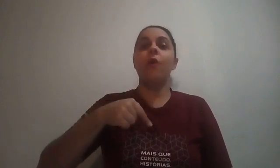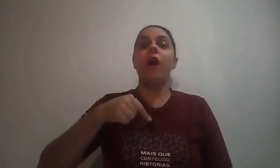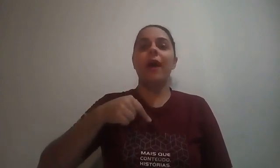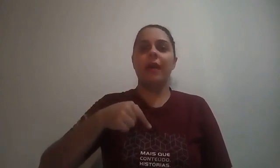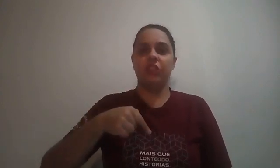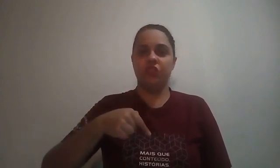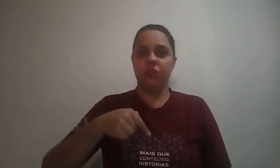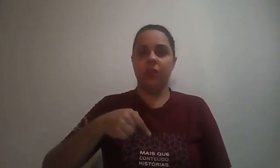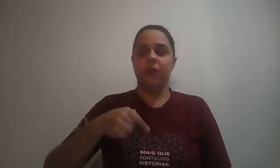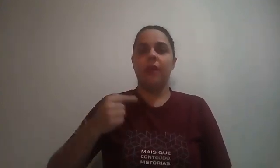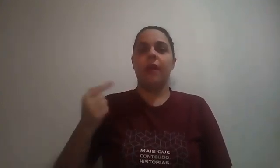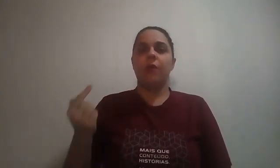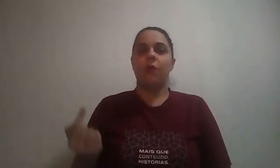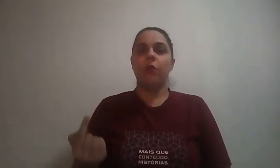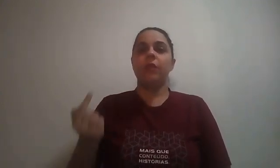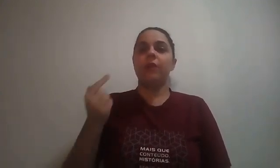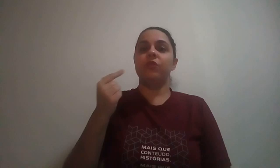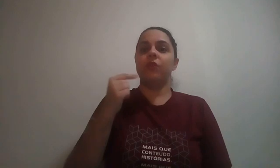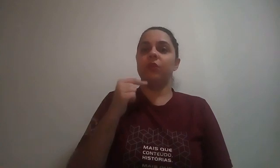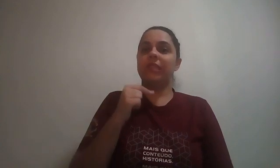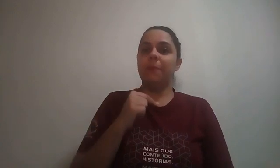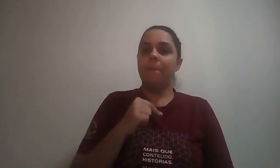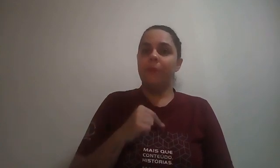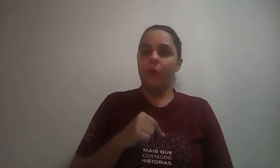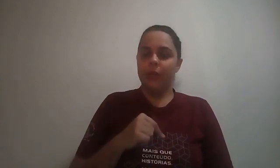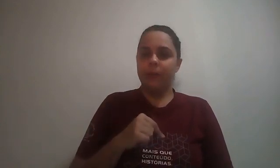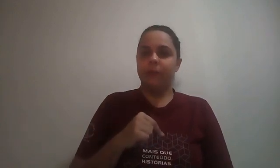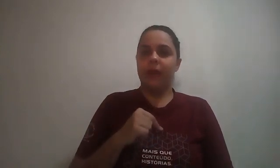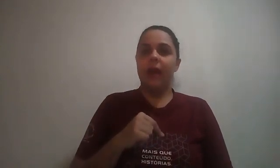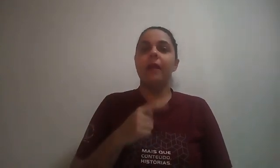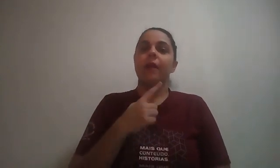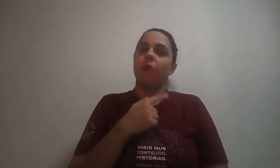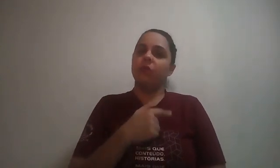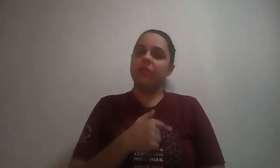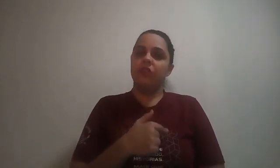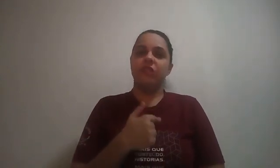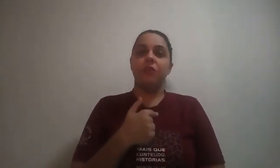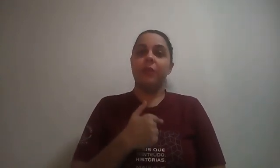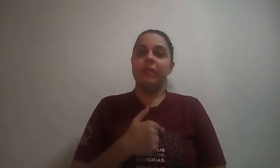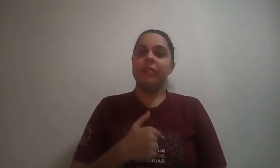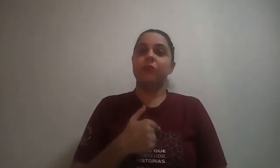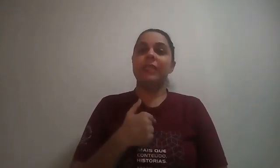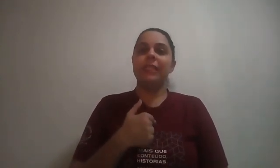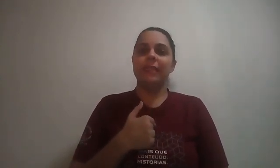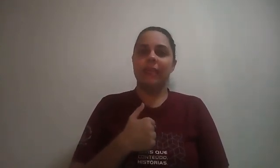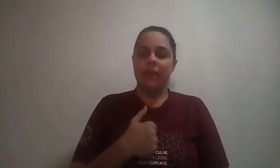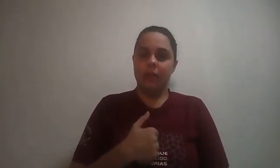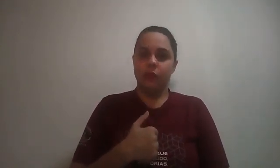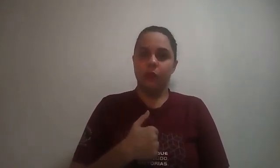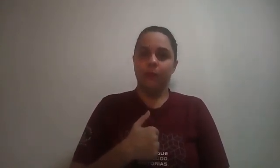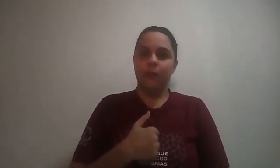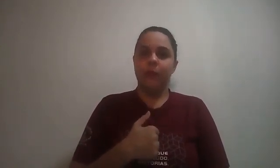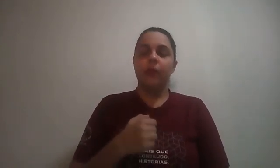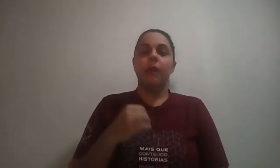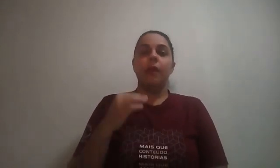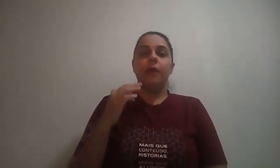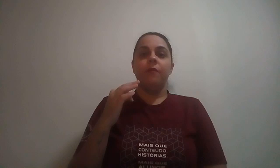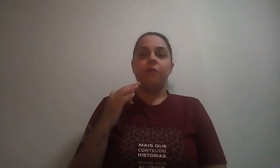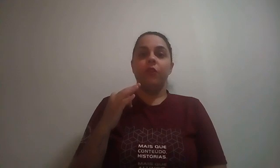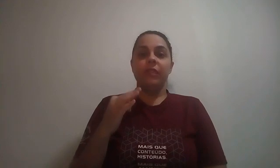Oeste, onde o Sol se põe, tá? Ou seja, o seu bracinho esquerdo. Você